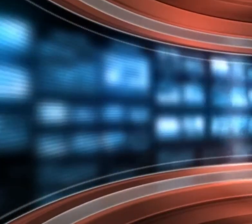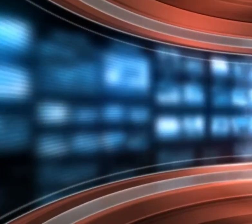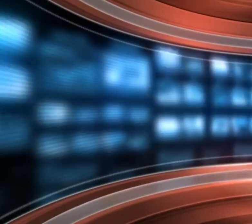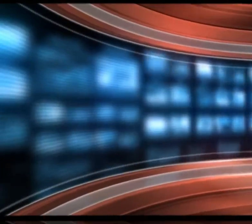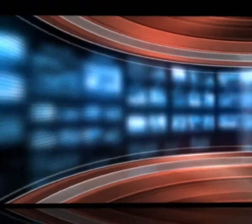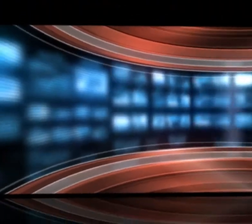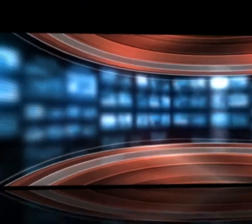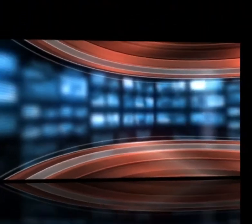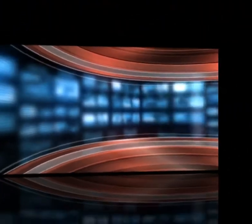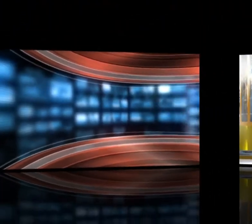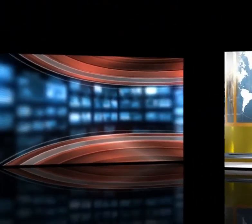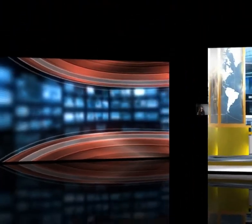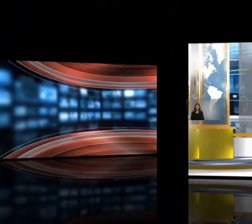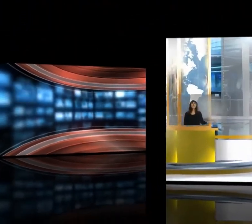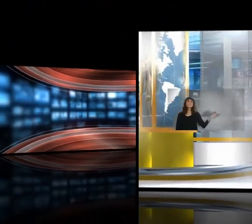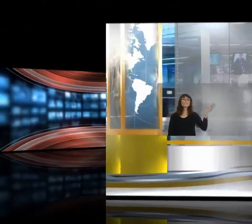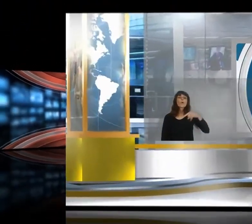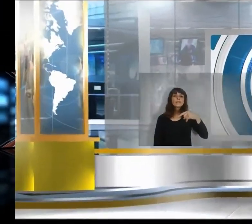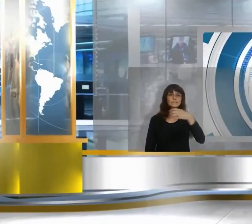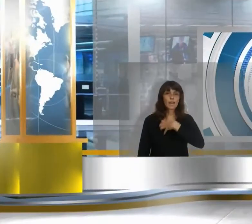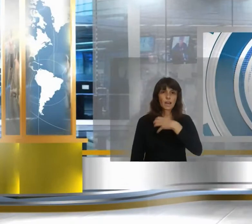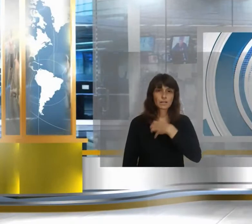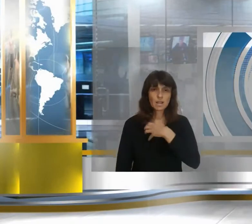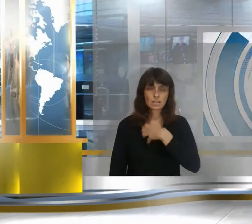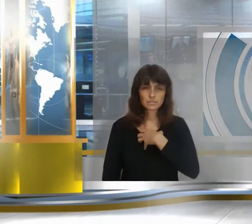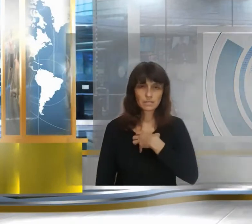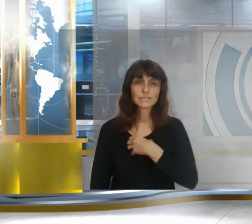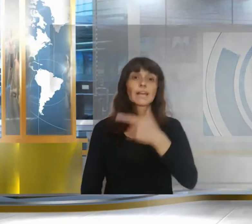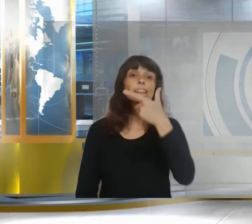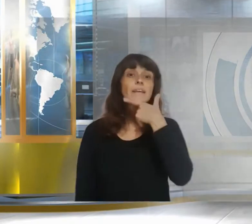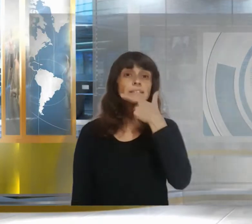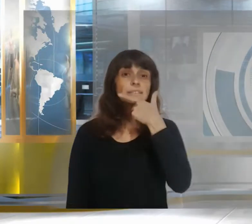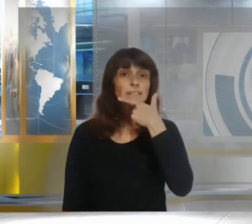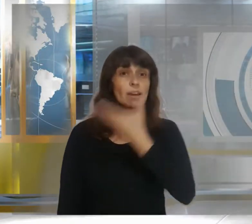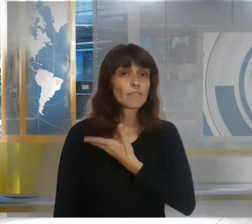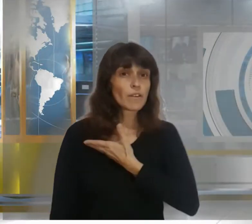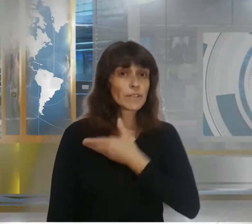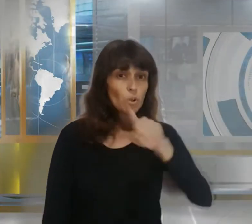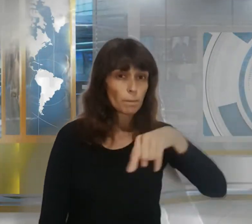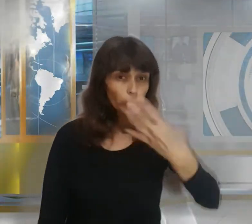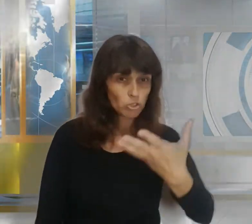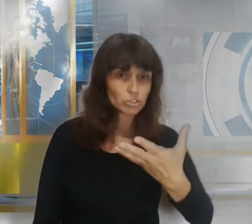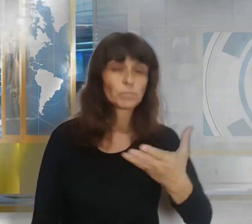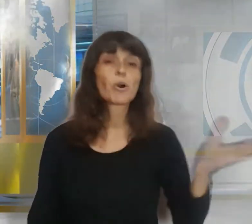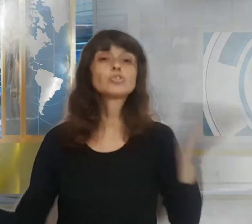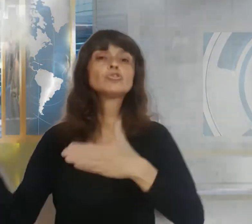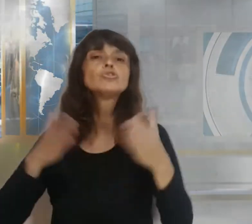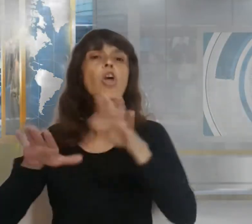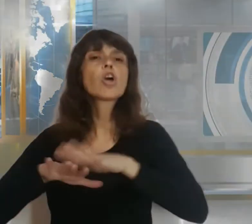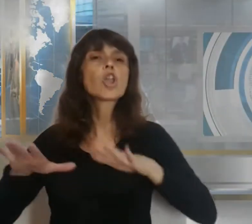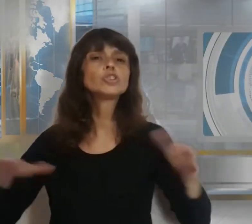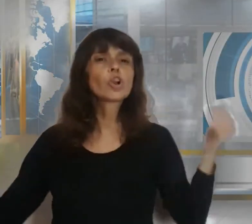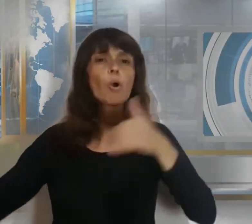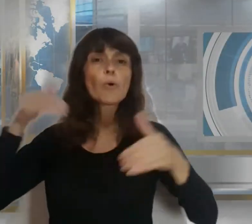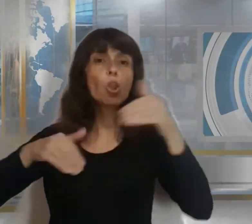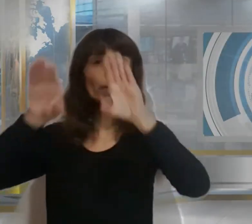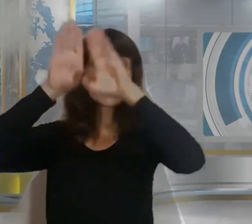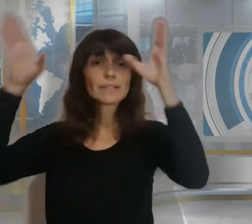Regreso a clases Desde el 17 de febrero todos los chicos volverán a las aulas en la ciudad de Buenos Aires El jefe de